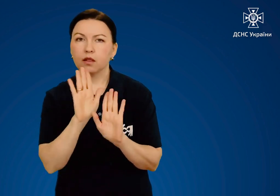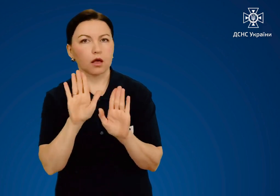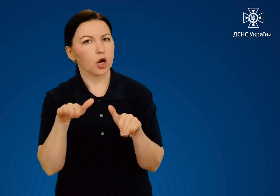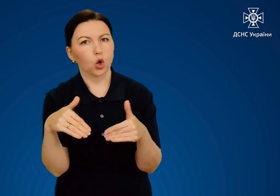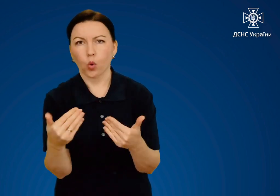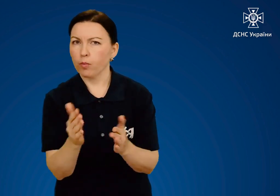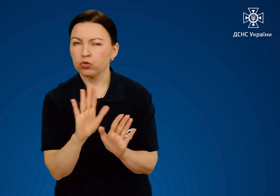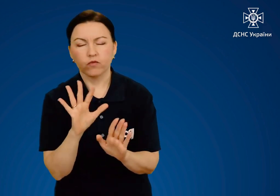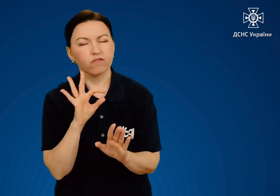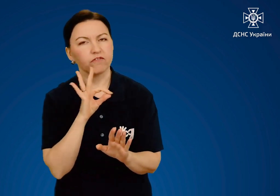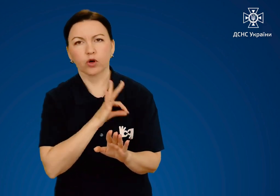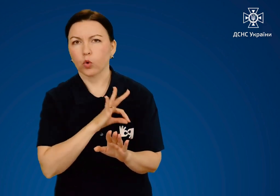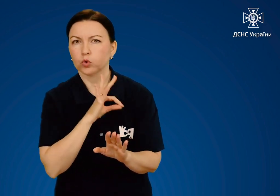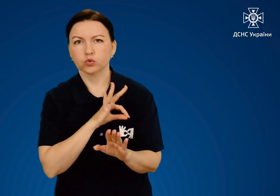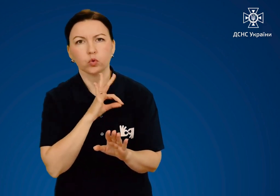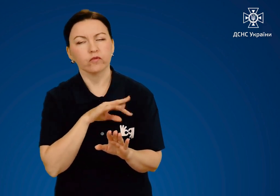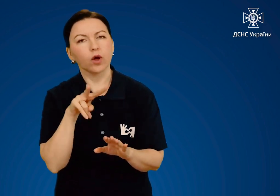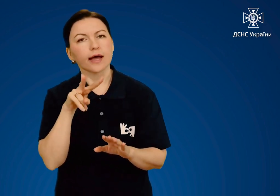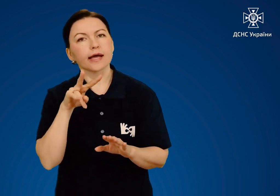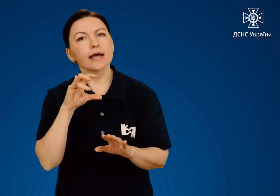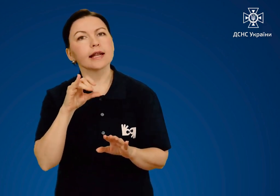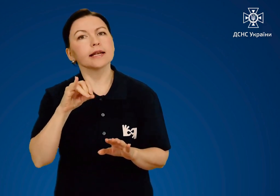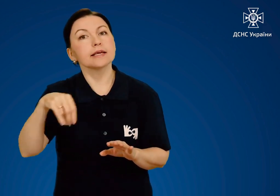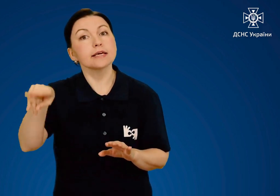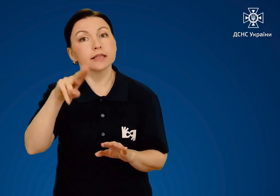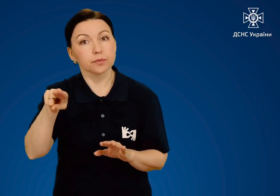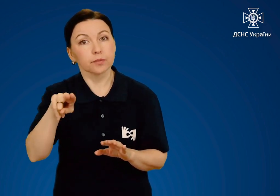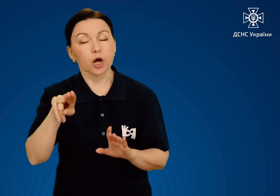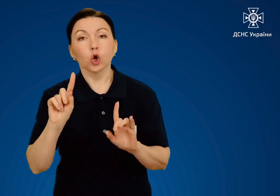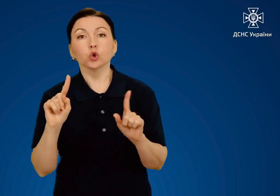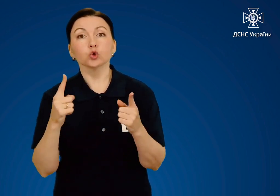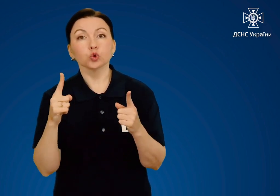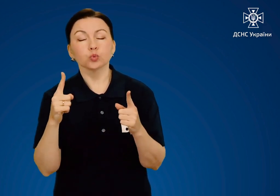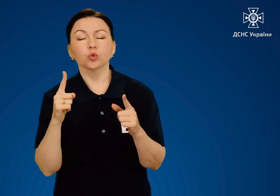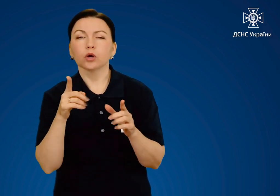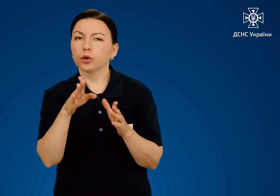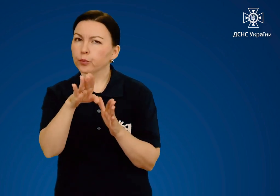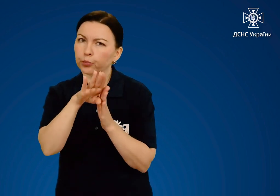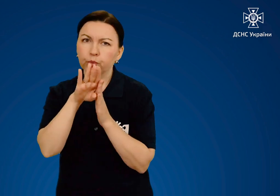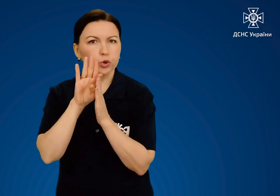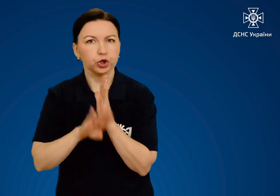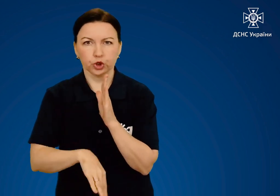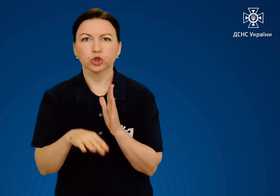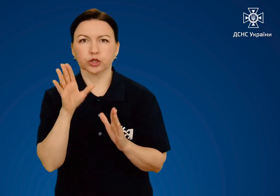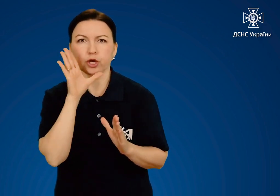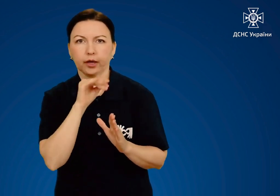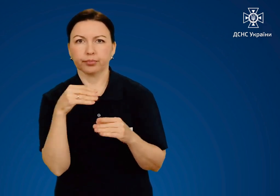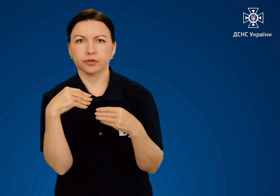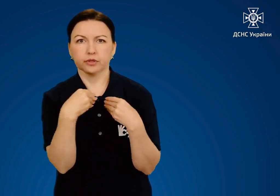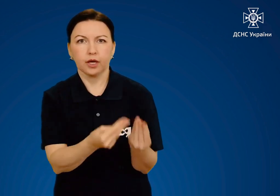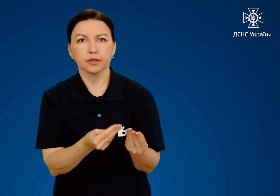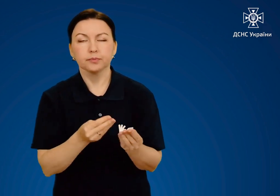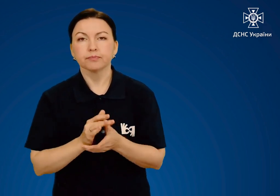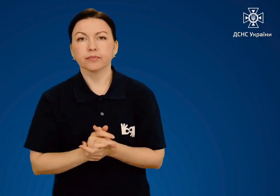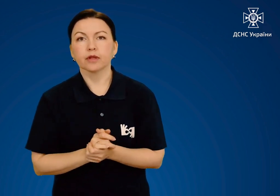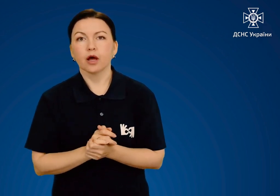цьому не рекомендується використовувати лід, оскільки ви можете тільки погіршити ситуацію.